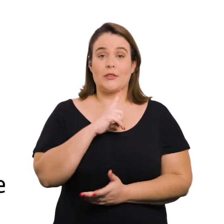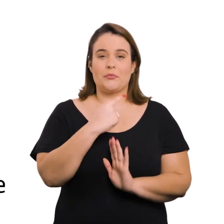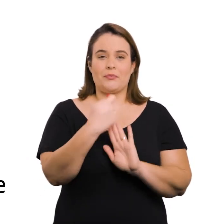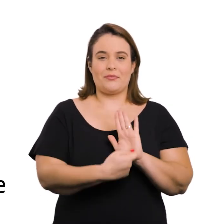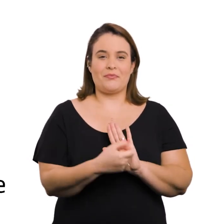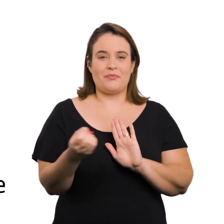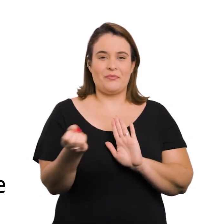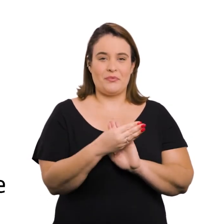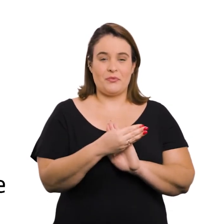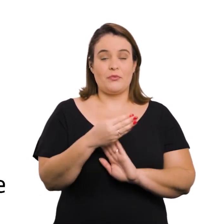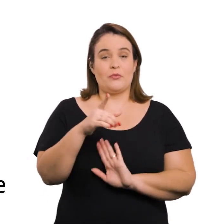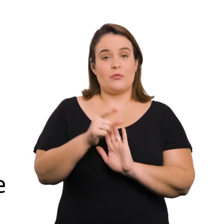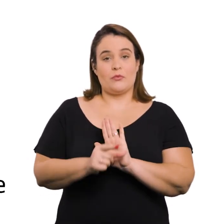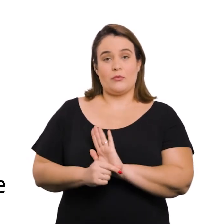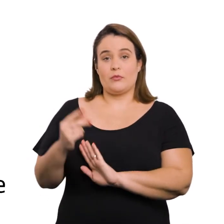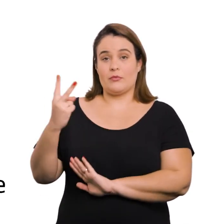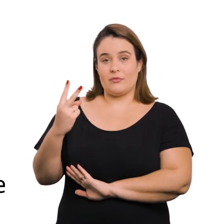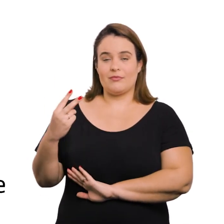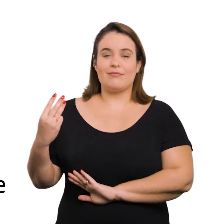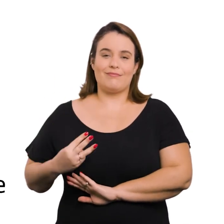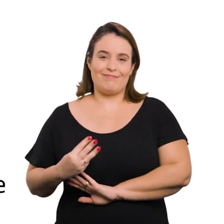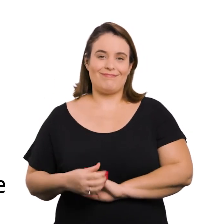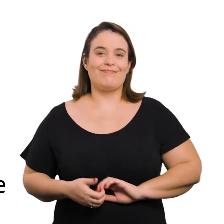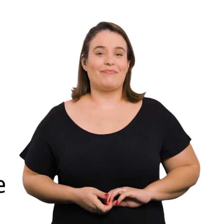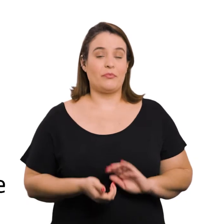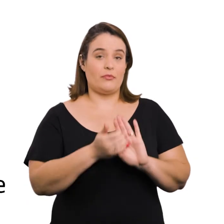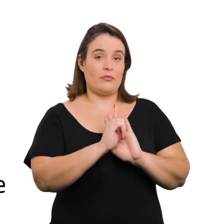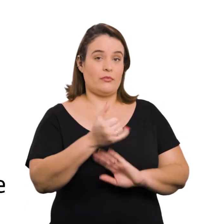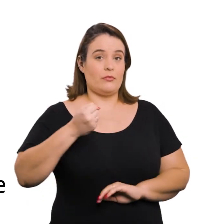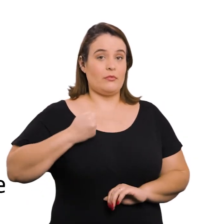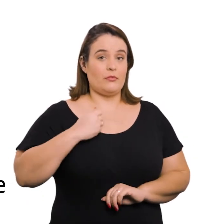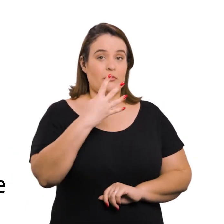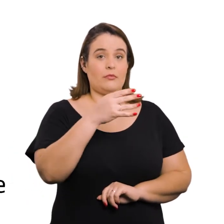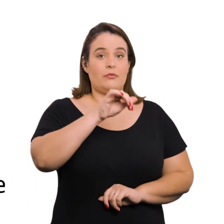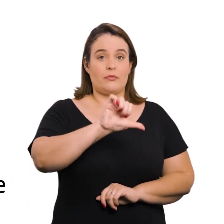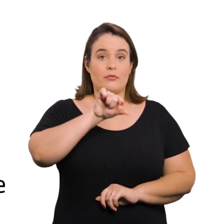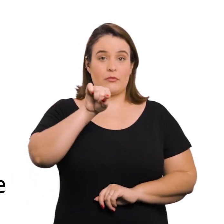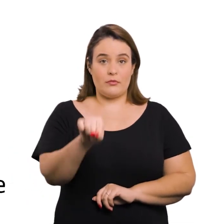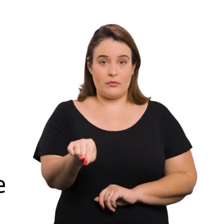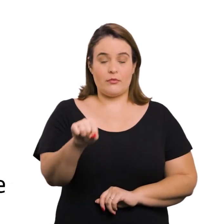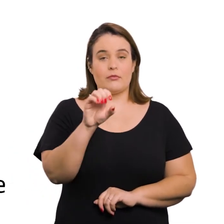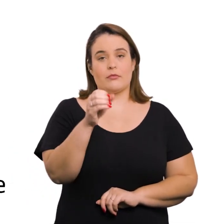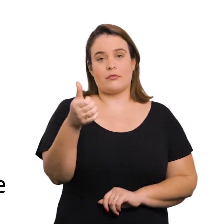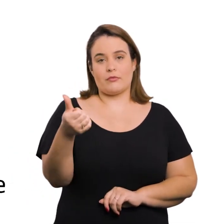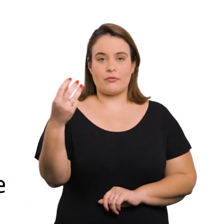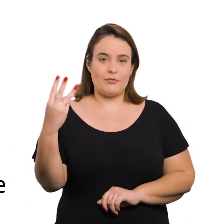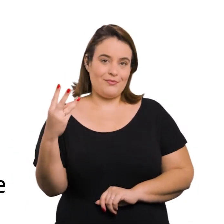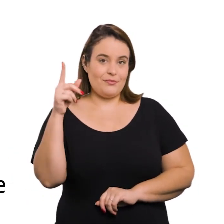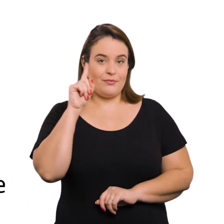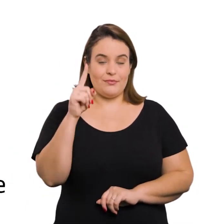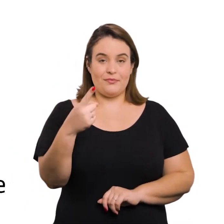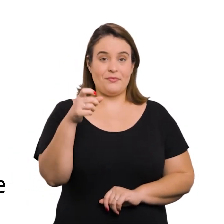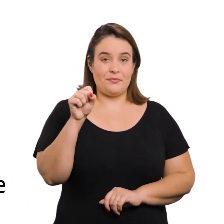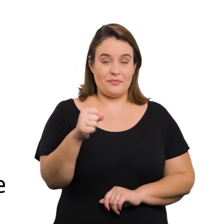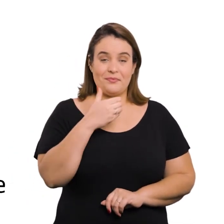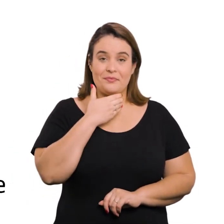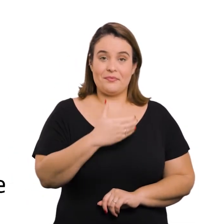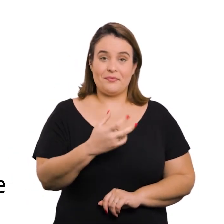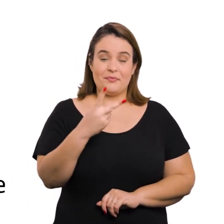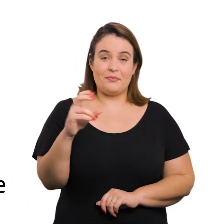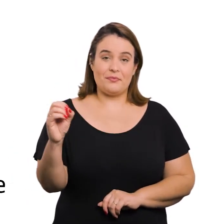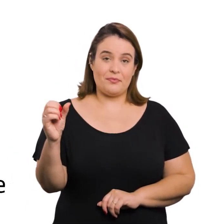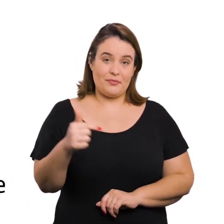2019. Confere nova redação aos artigos 2º e 3º do Decreto nº 49.063,